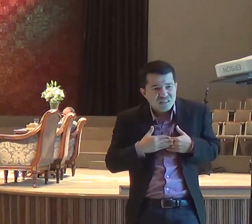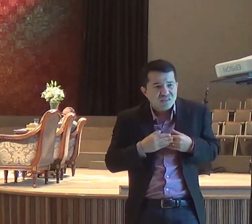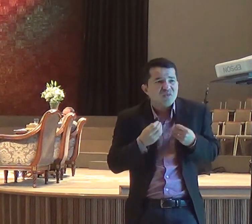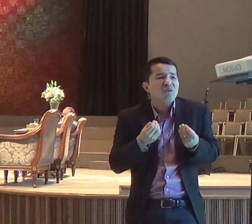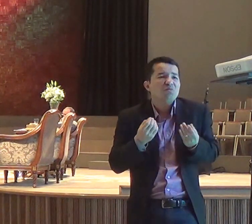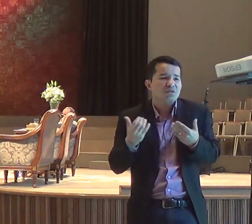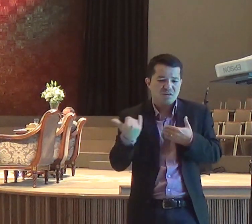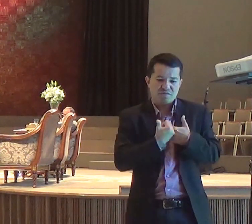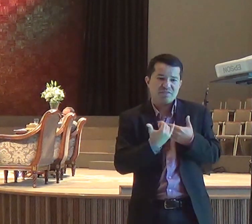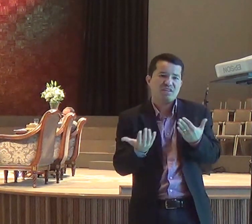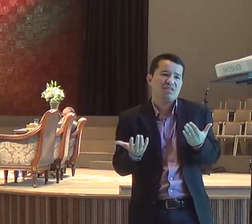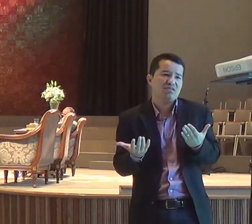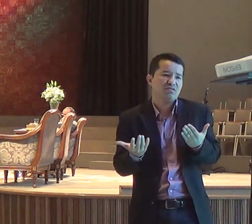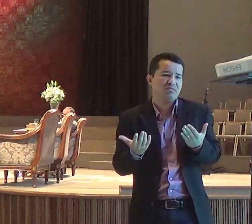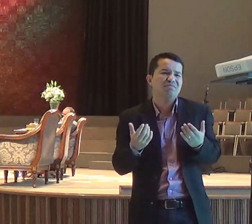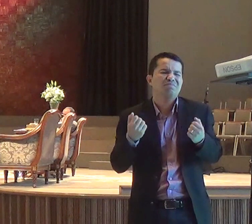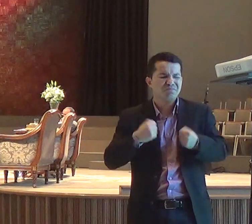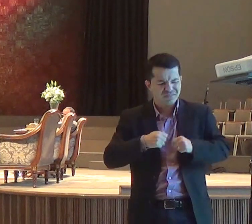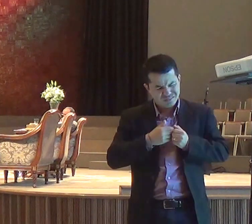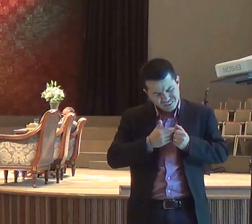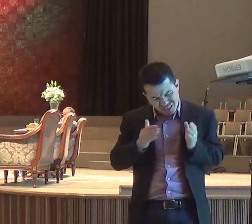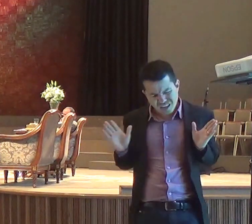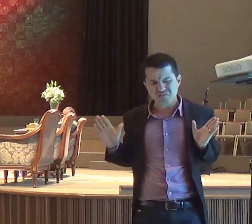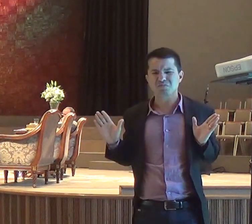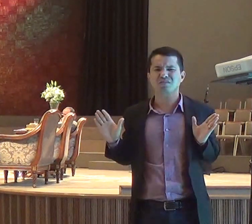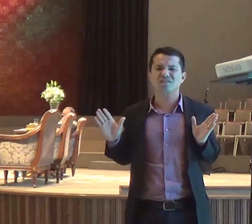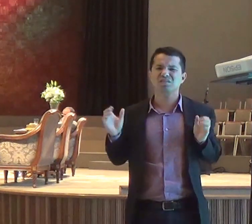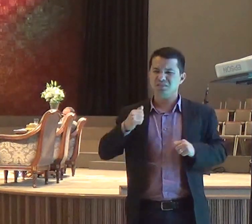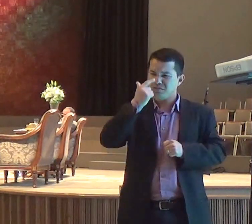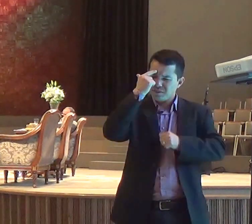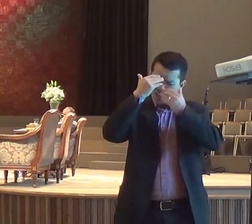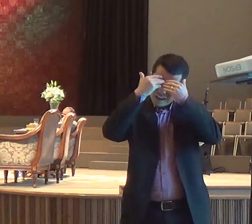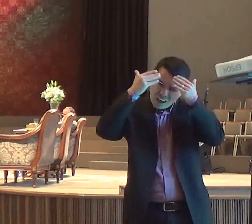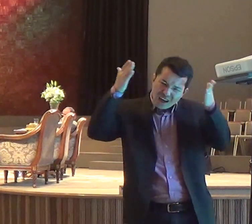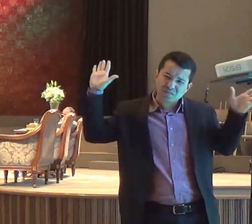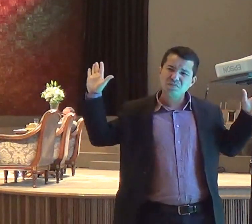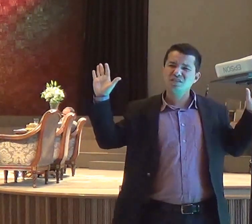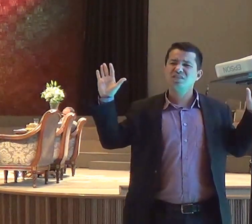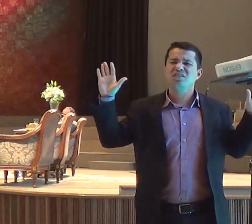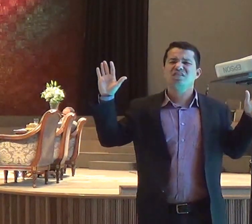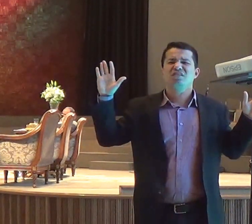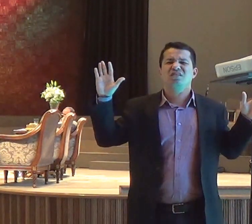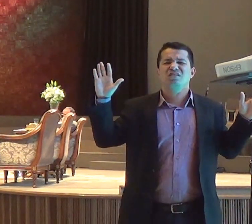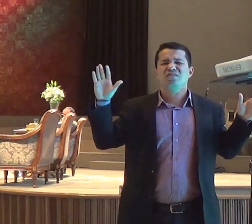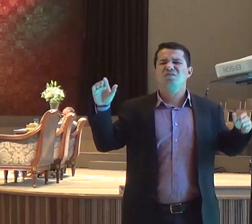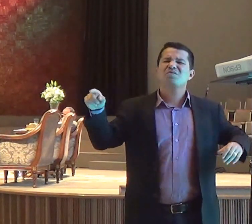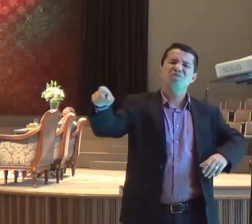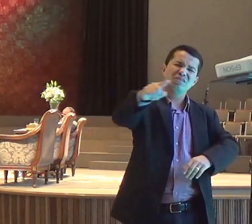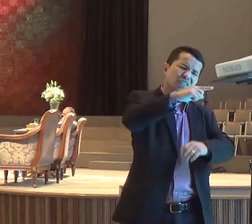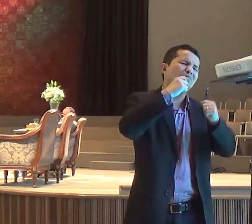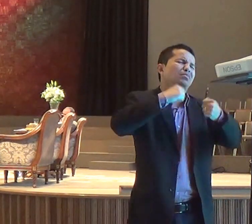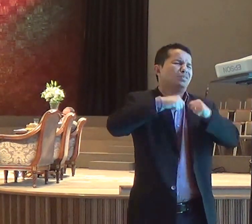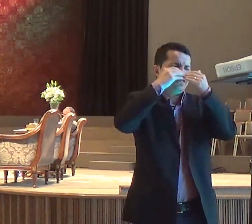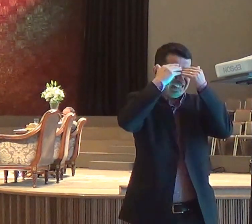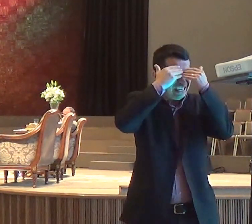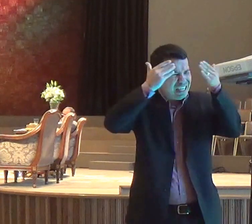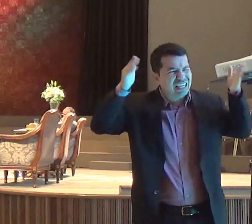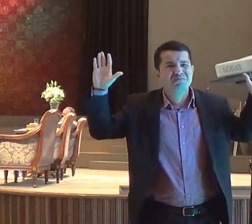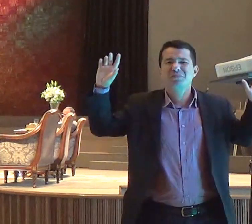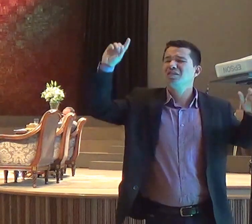nessa manhã, eu quero falar, sobre essas coisas que impedem, hoje a noite eu quero falar, sobre como Deus